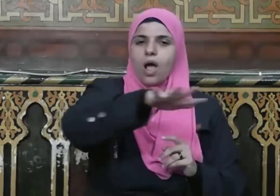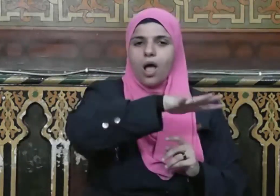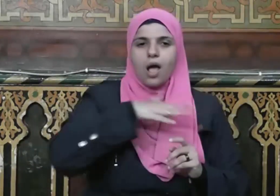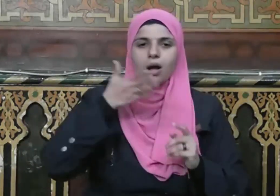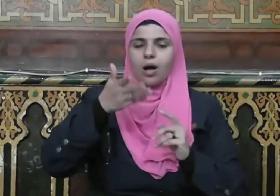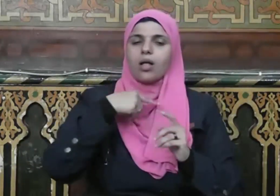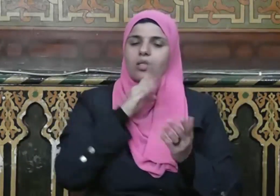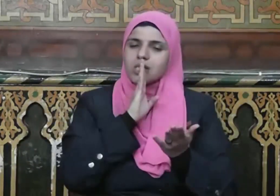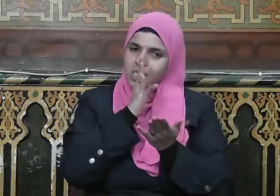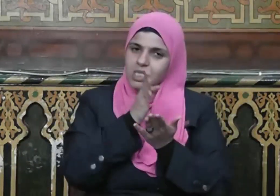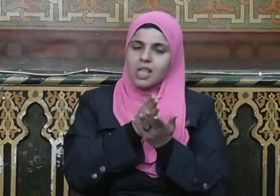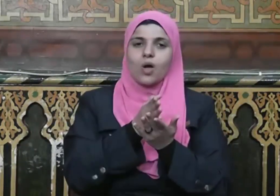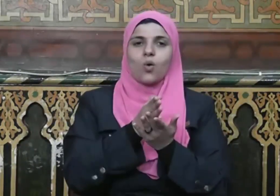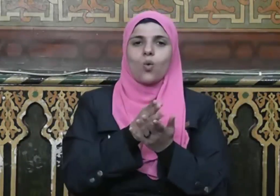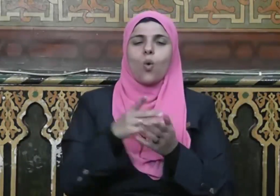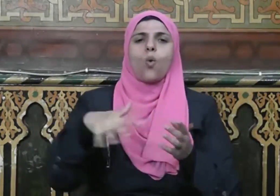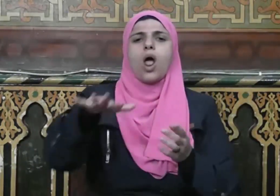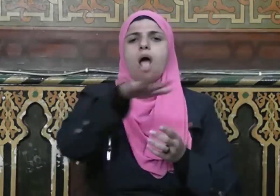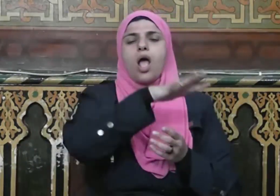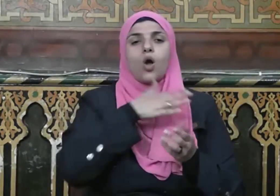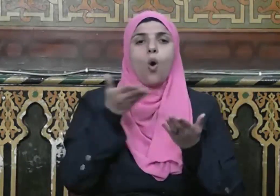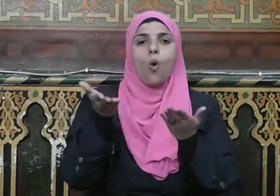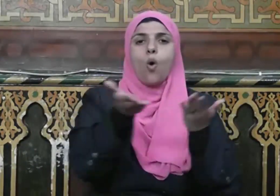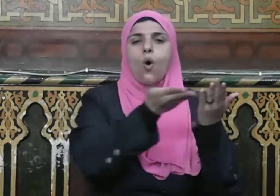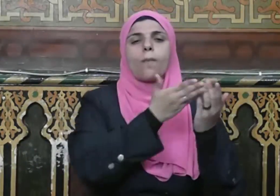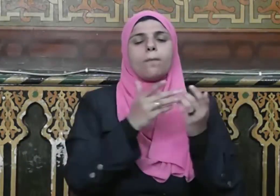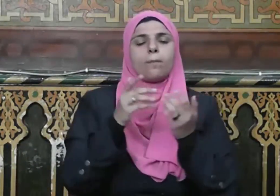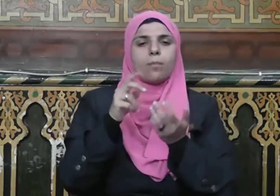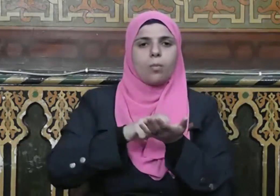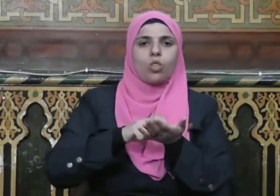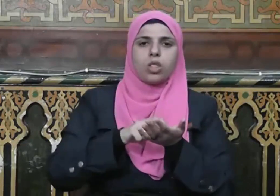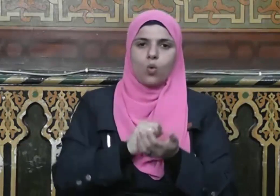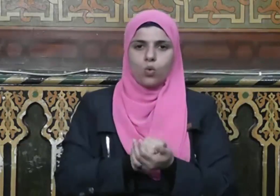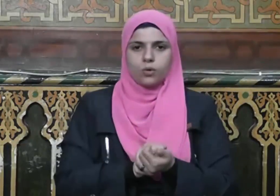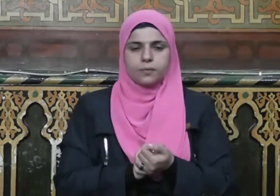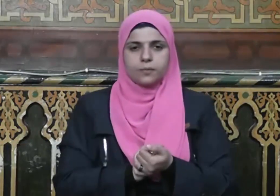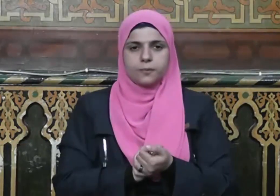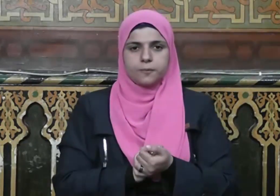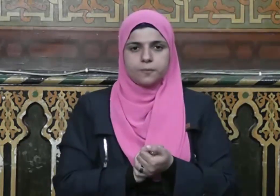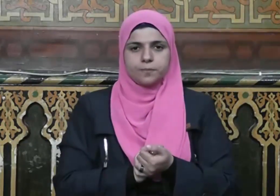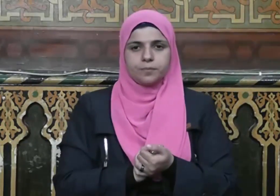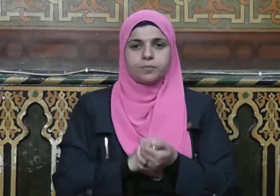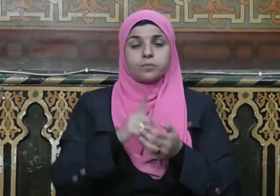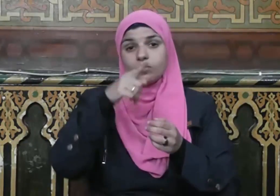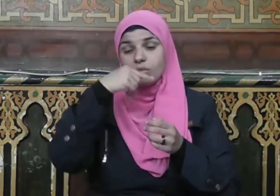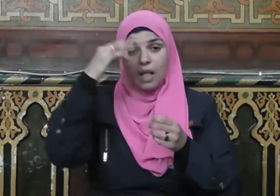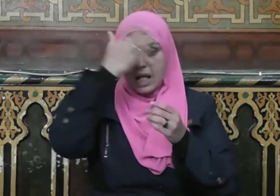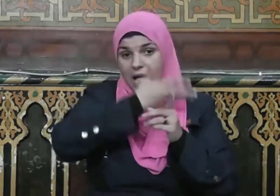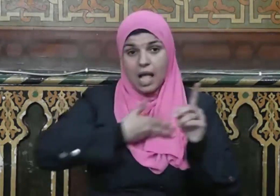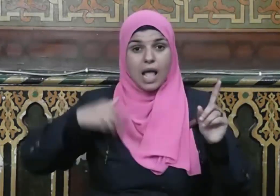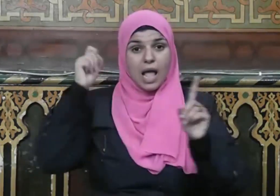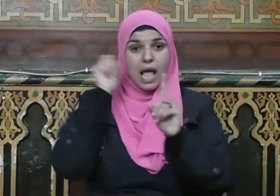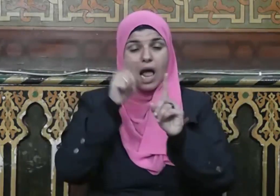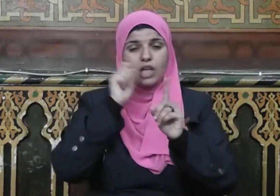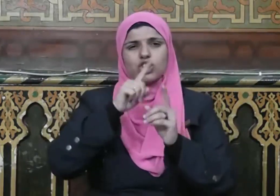صدقوا وأولئك هم المتقون فالحج لا بد أن يترك